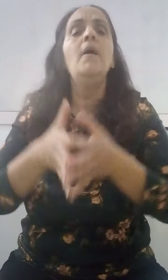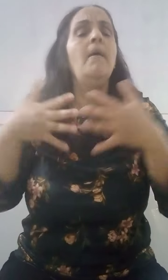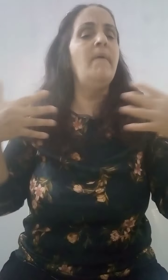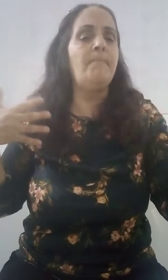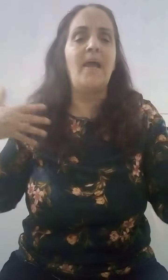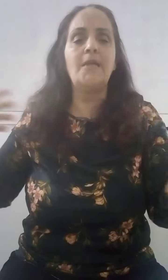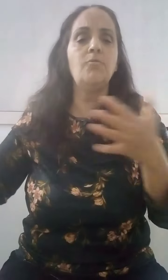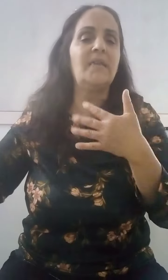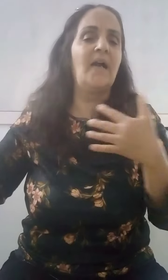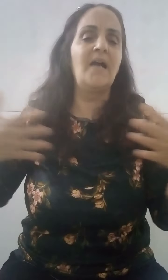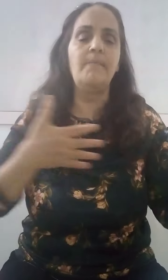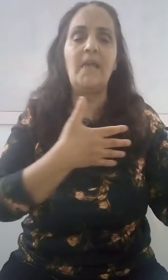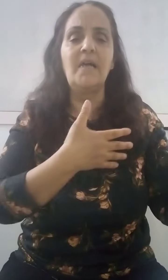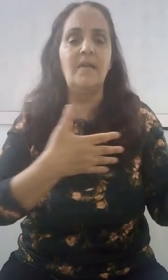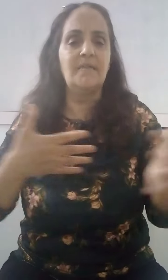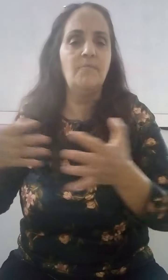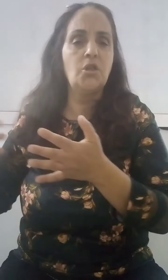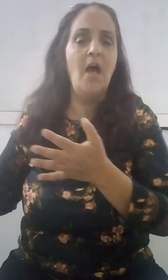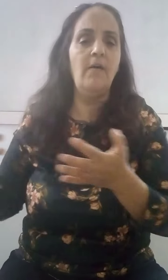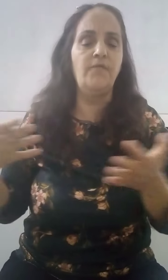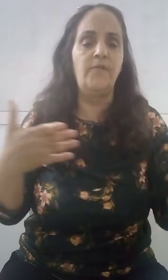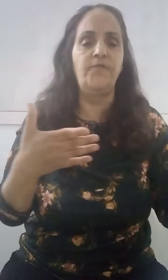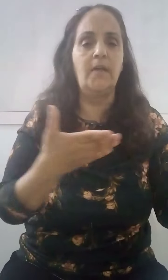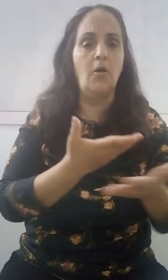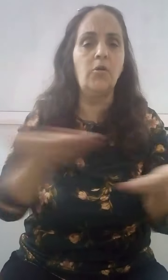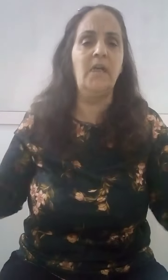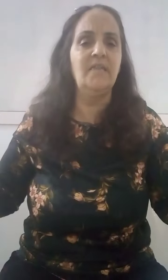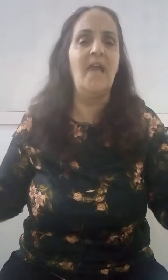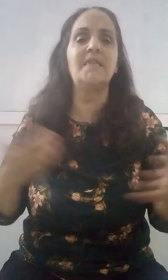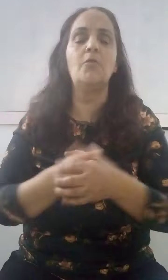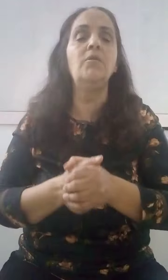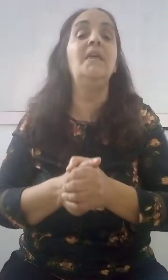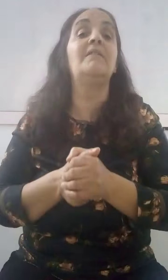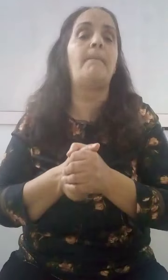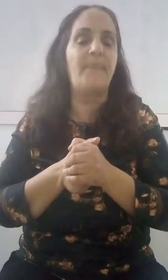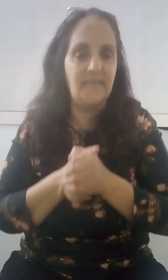ولكن على الآن ستنافع فيه الطوعة الذي يأتي